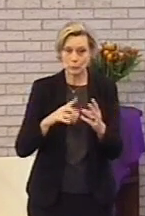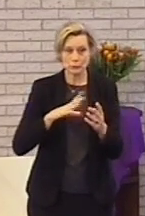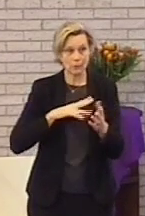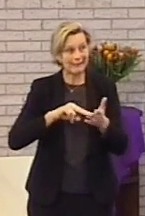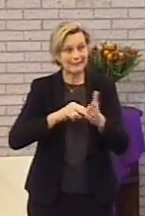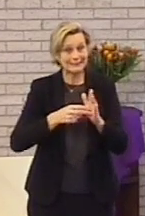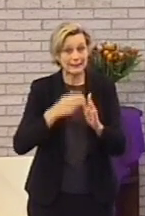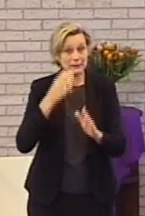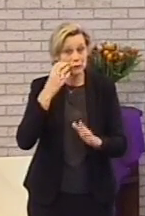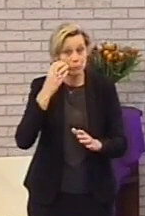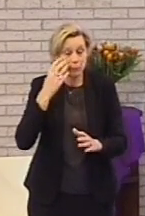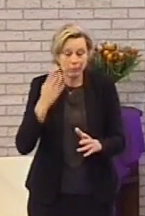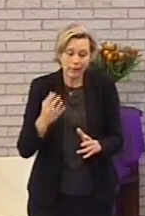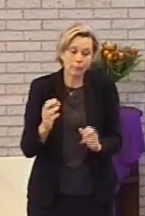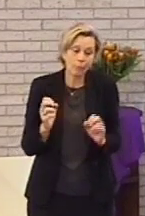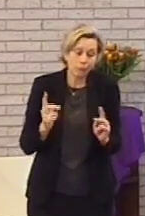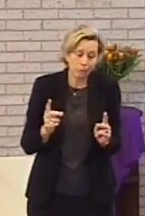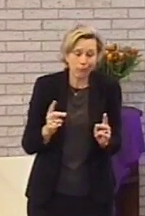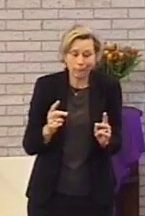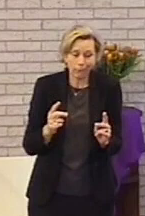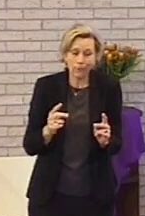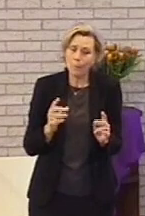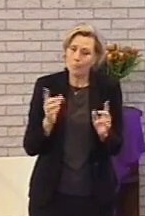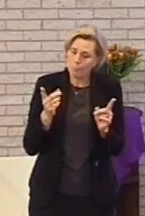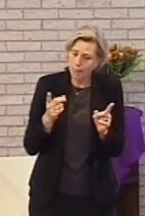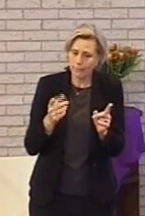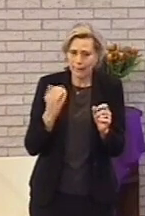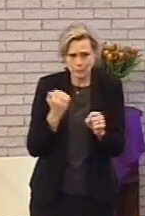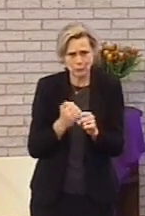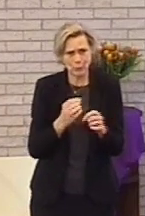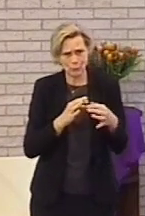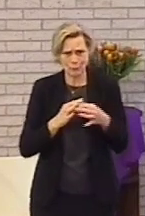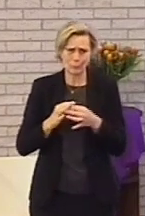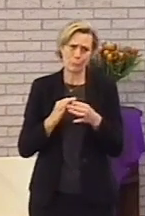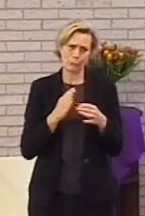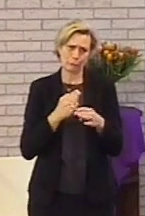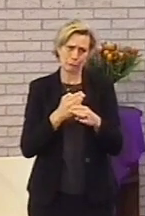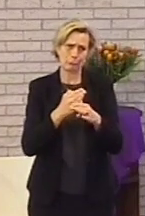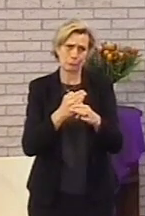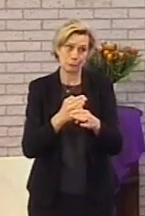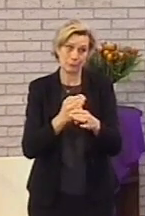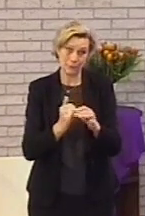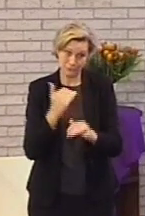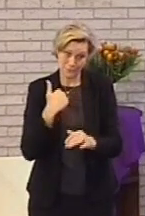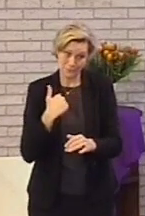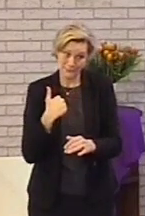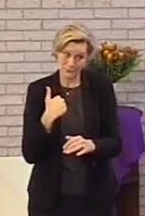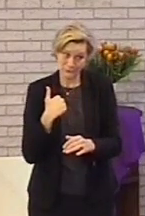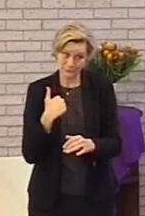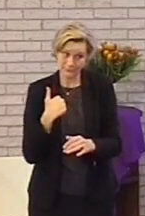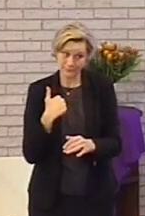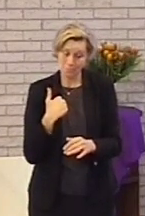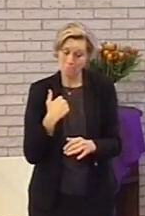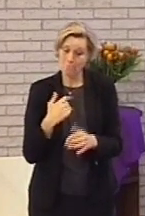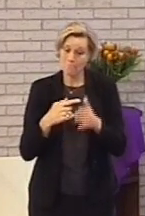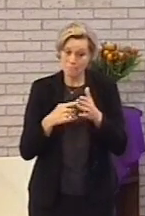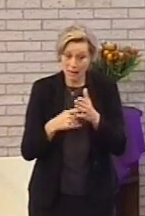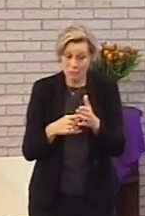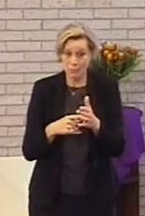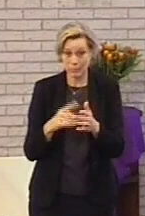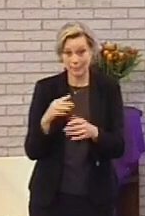technische problemen dan maar voor lief nemen, omdat het belangrijk is om toch met elkaar verbonden te zijn. Maar een van hen is